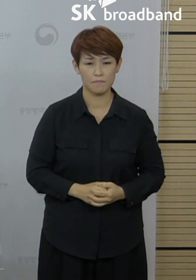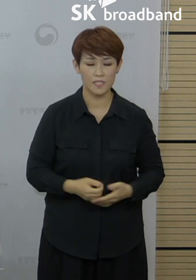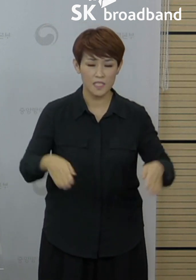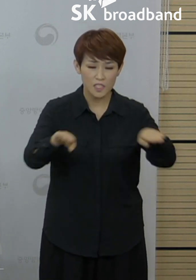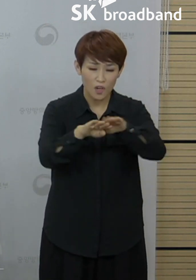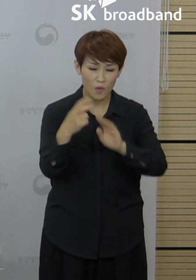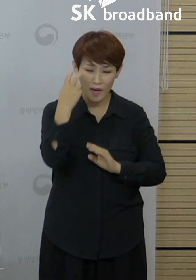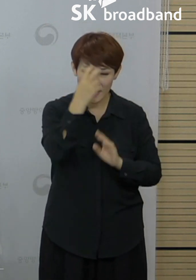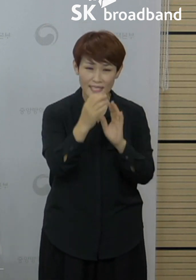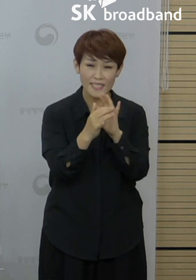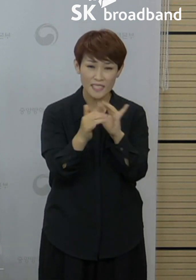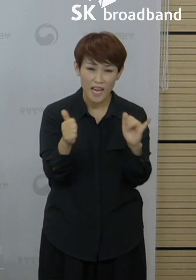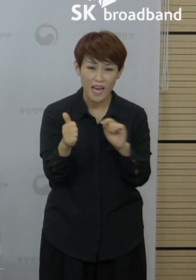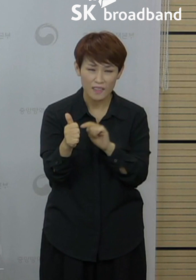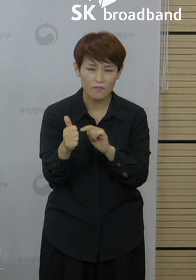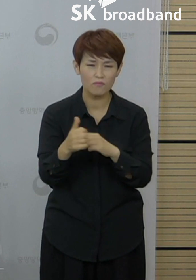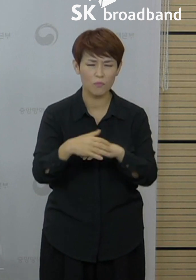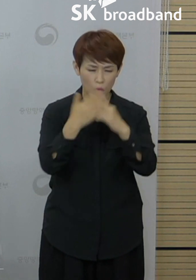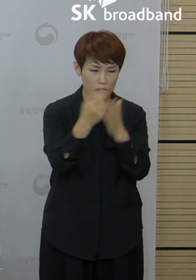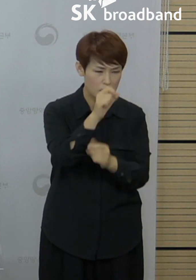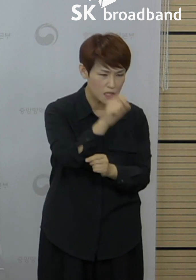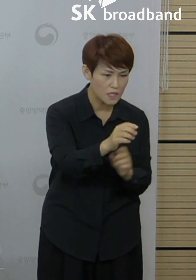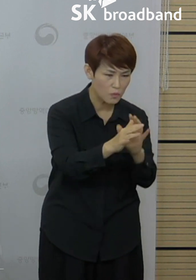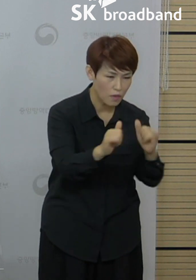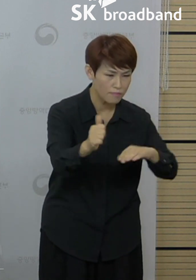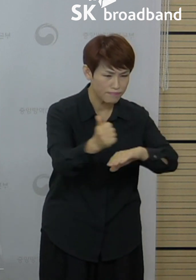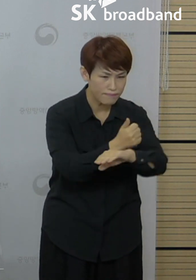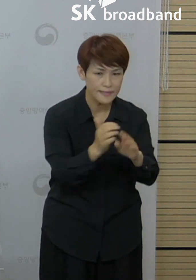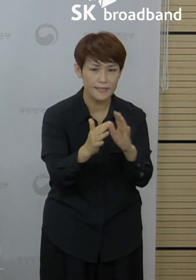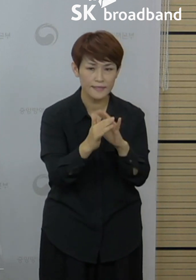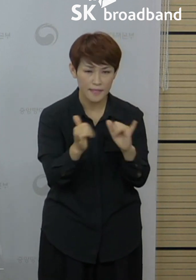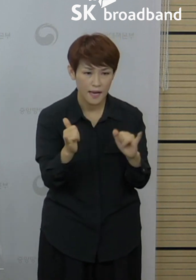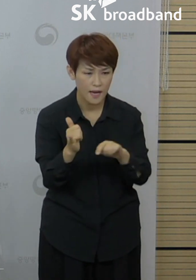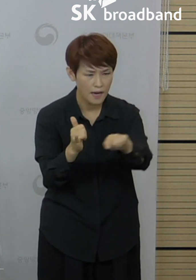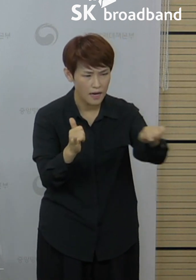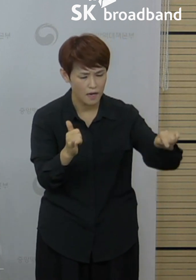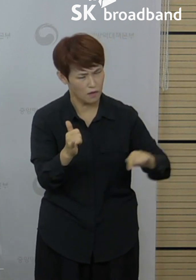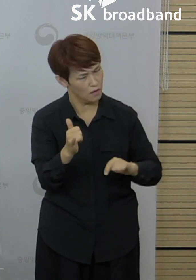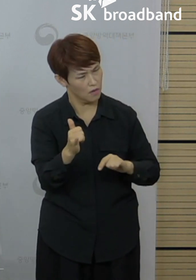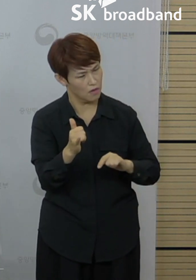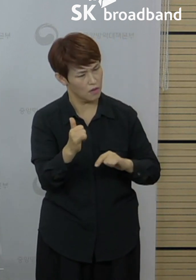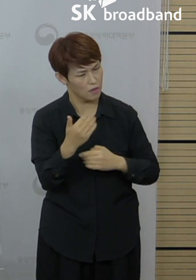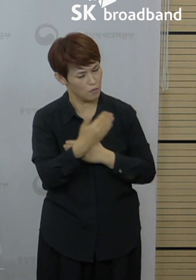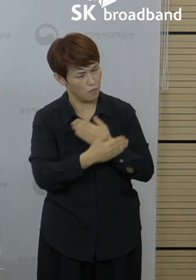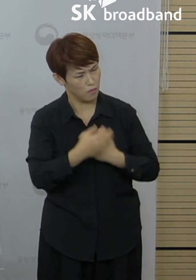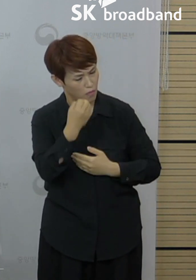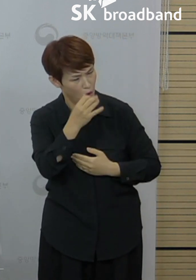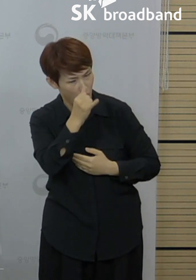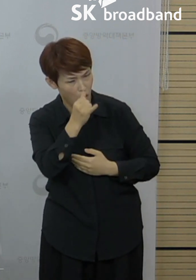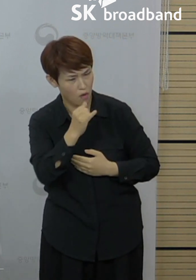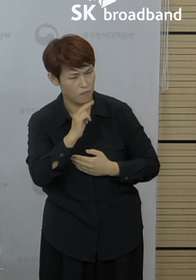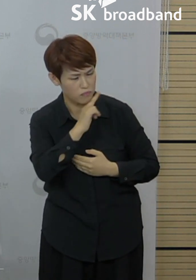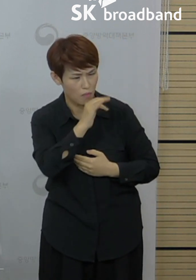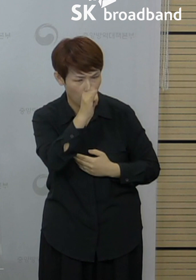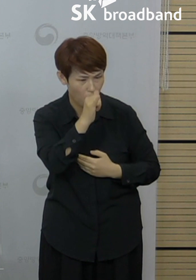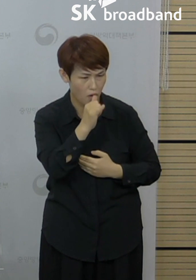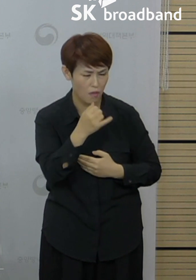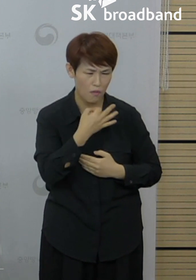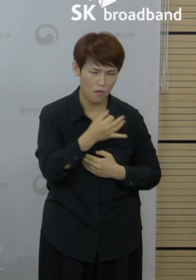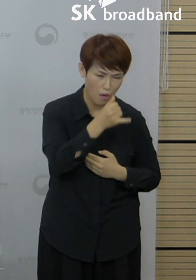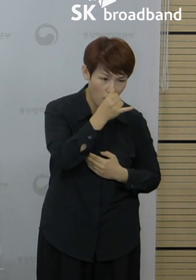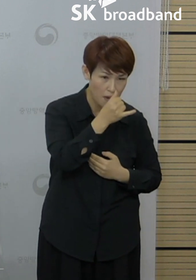관리자는 모든 종사자 등 출입자에 대한 의심 증상 감시를 강화해서 이런 증상이